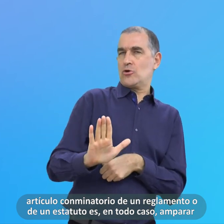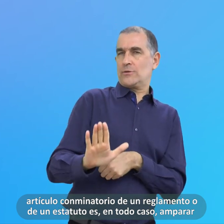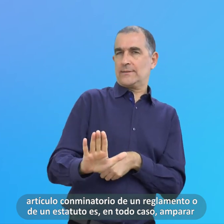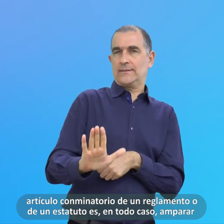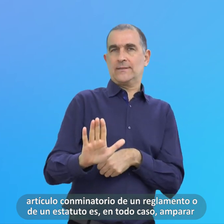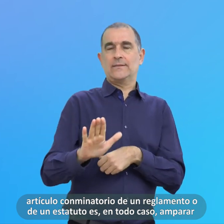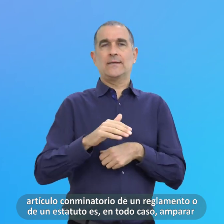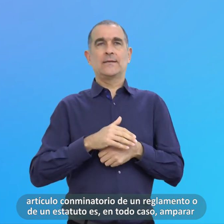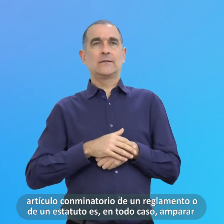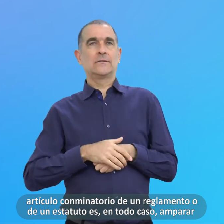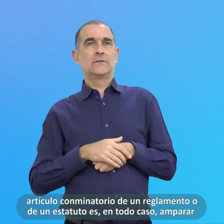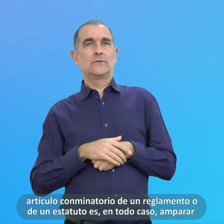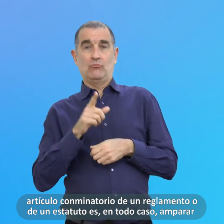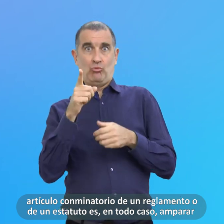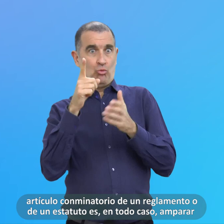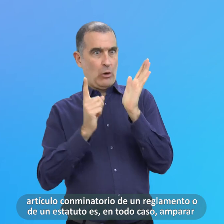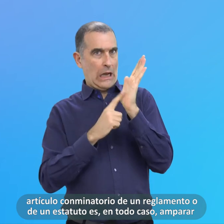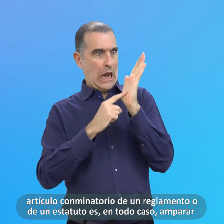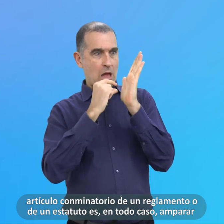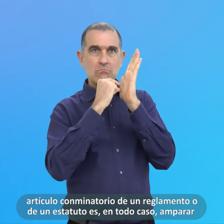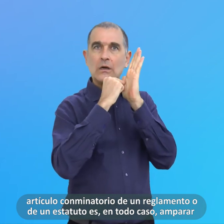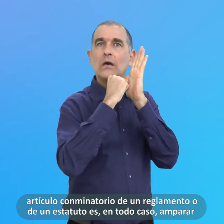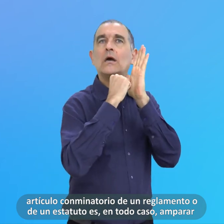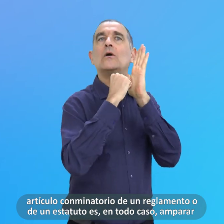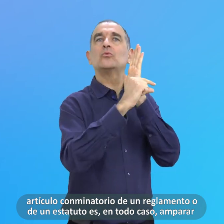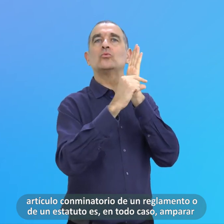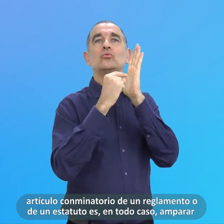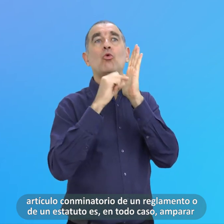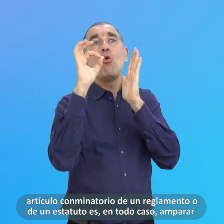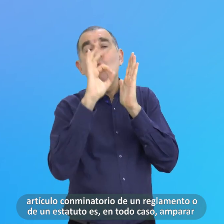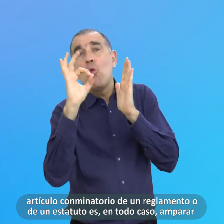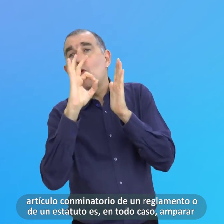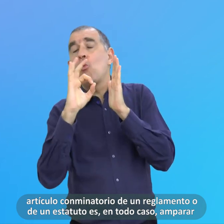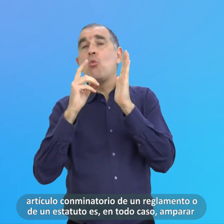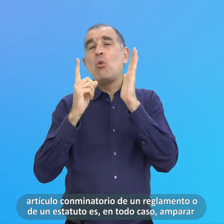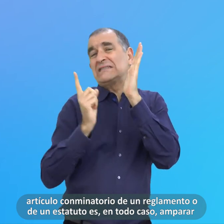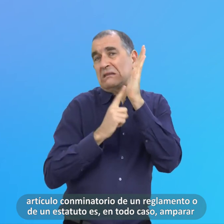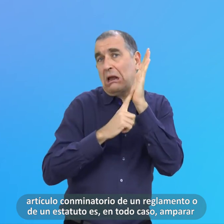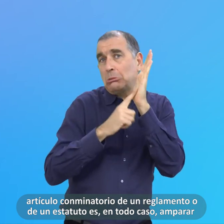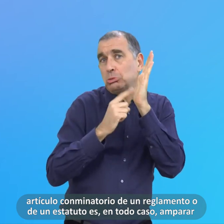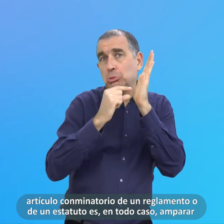De un reglamento O de un estatuto Es